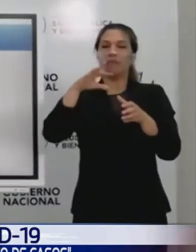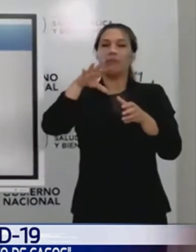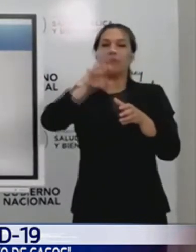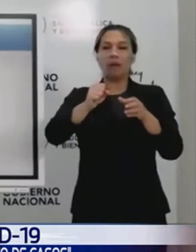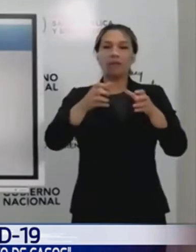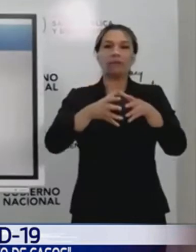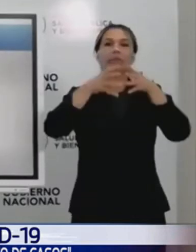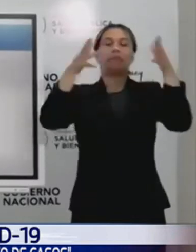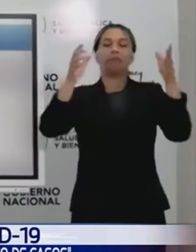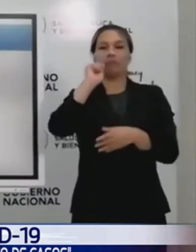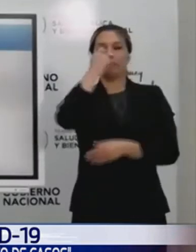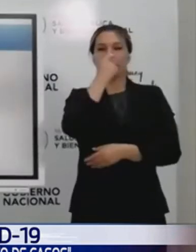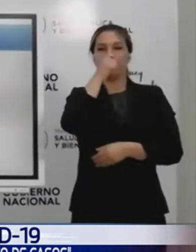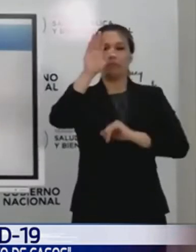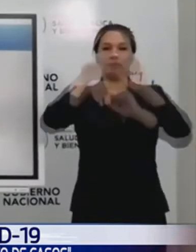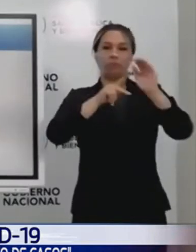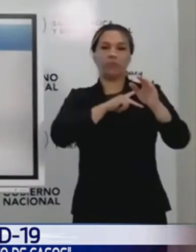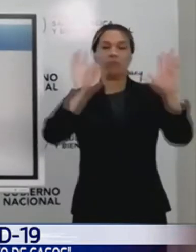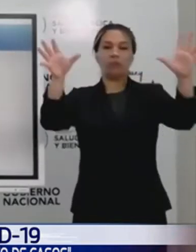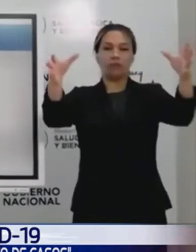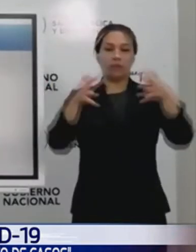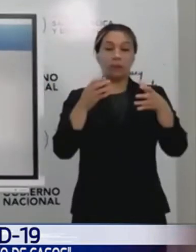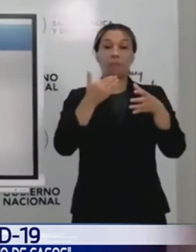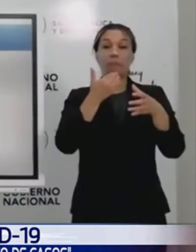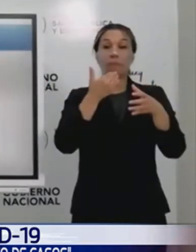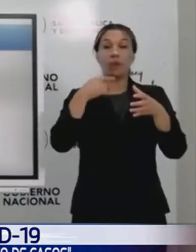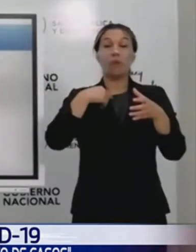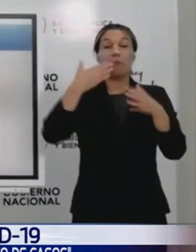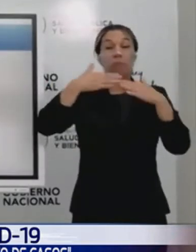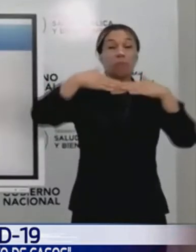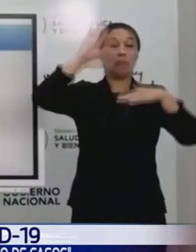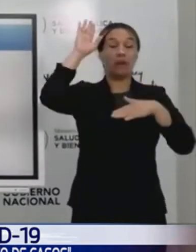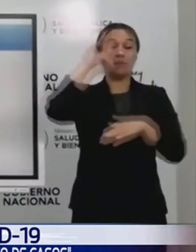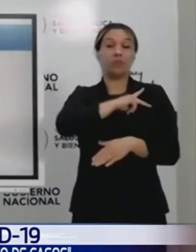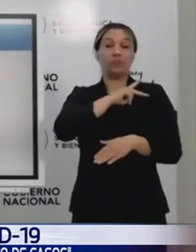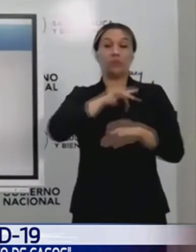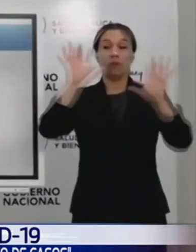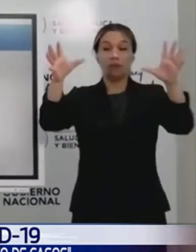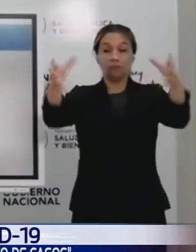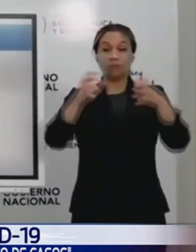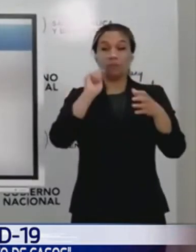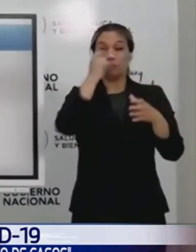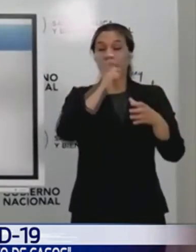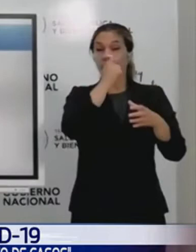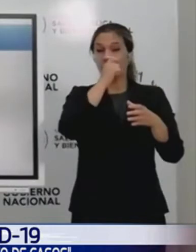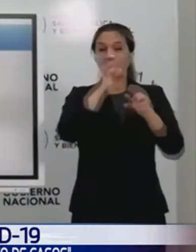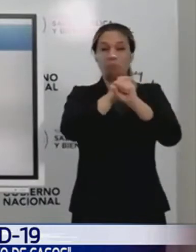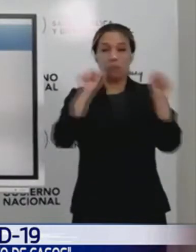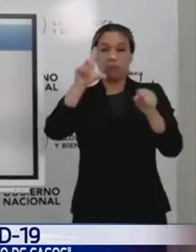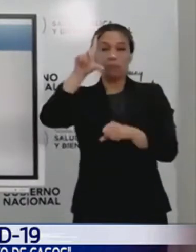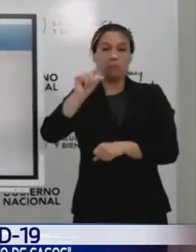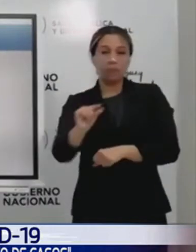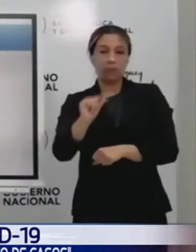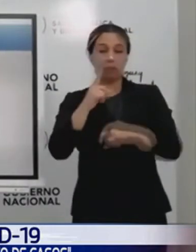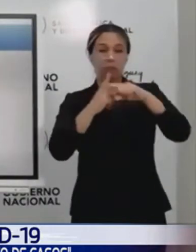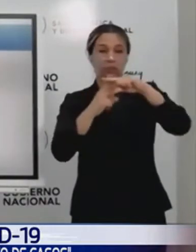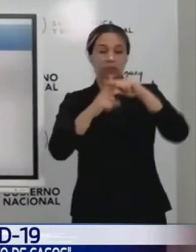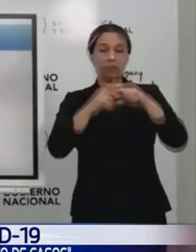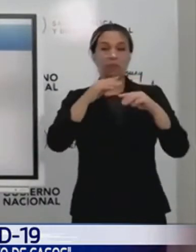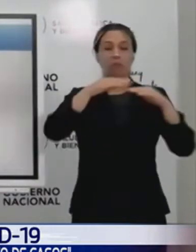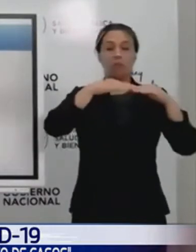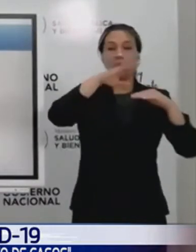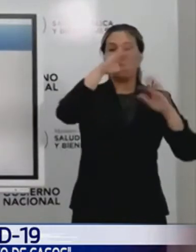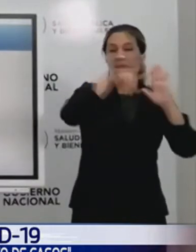Pero eso no quiere decir que vamos a cambiar el rumbo a la epidemia. Es una evidencia que se está discutiendo mucho a nivel global. El testeo, el